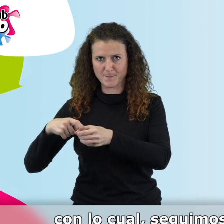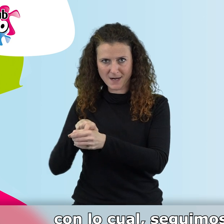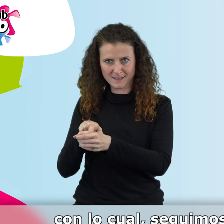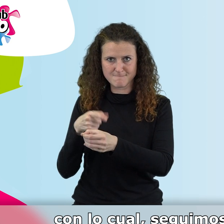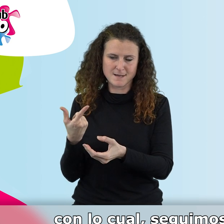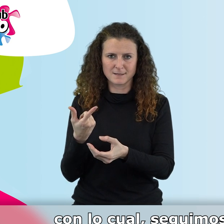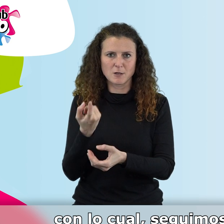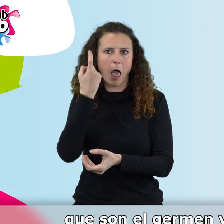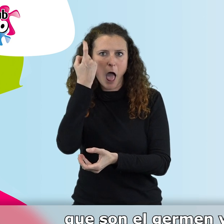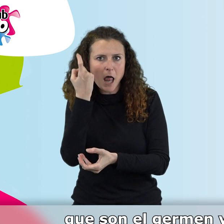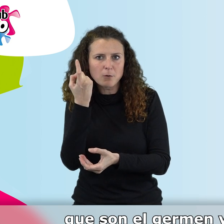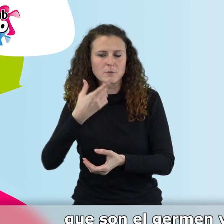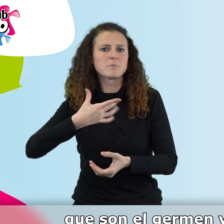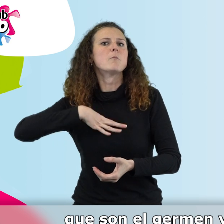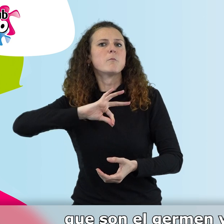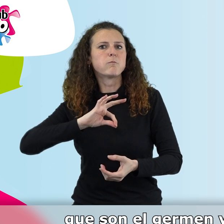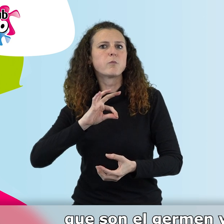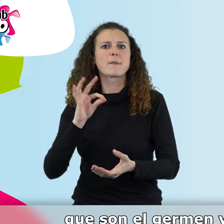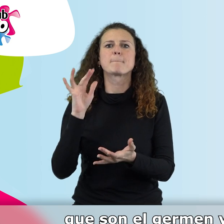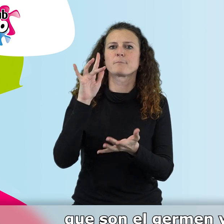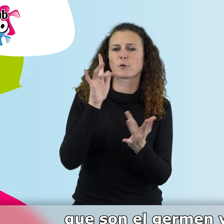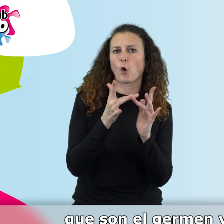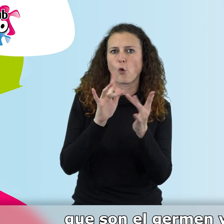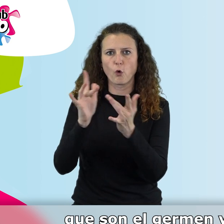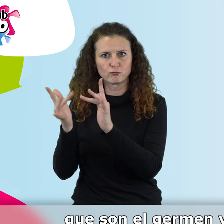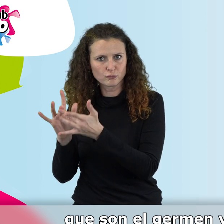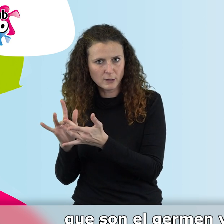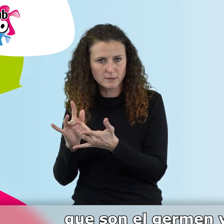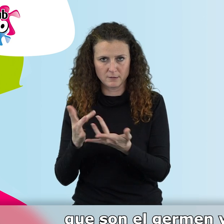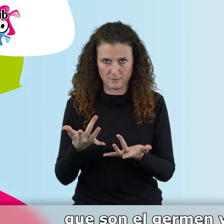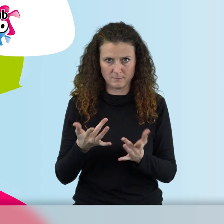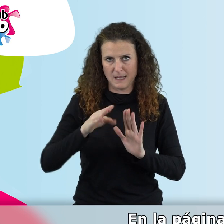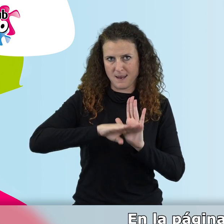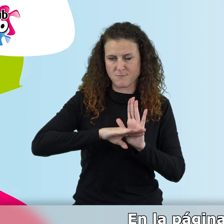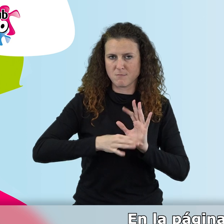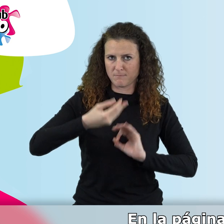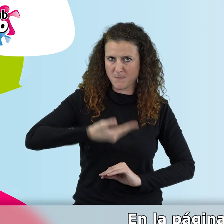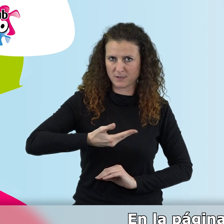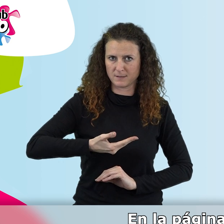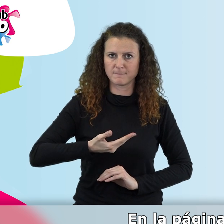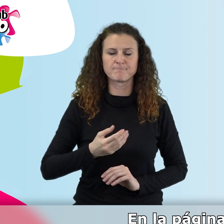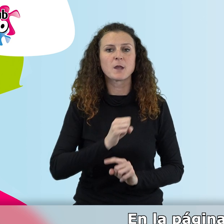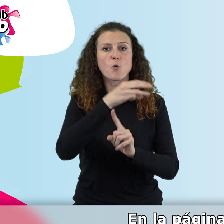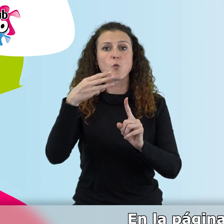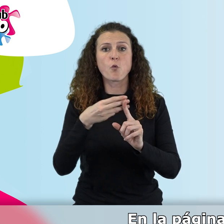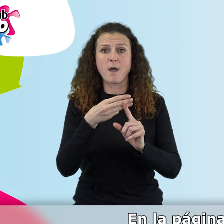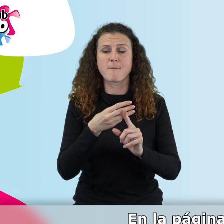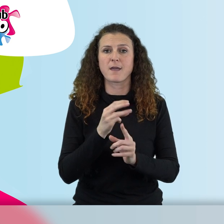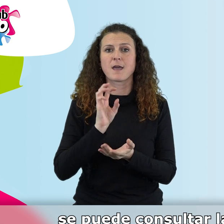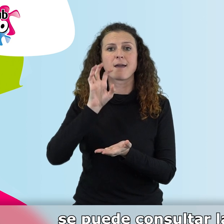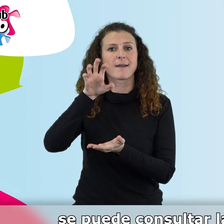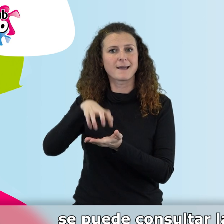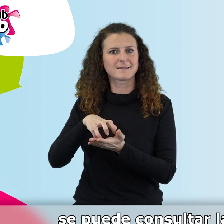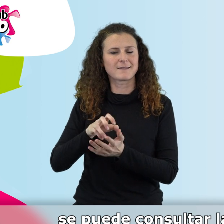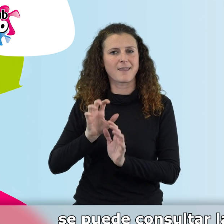esas relaciones sociales que son el germen y elemento distintivo de este programa. En la página web de la Junta de Castilla y